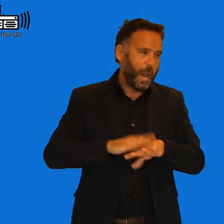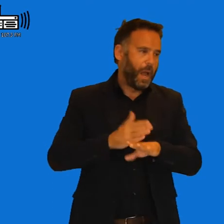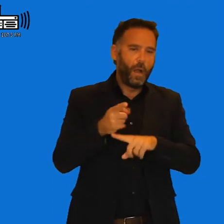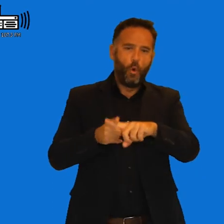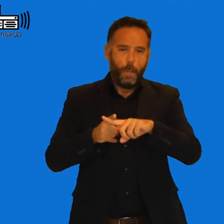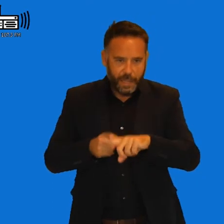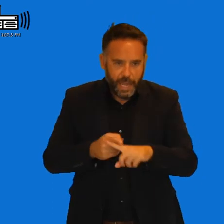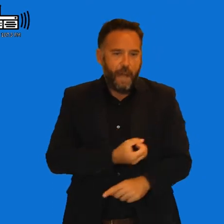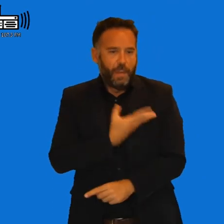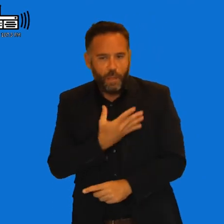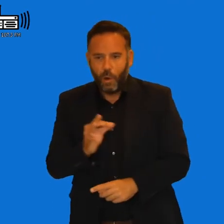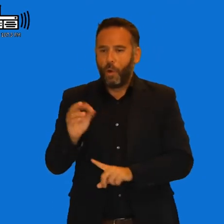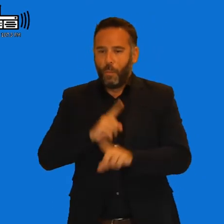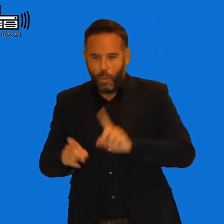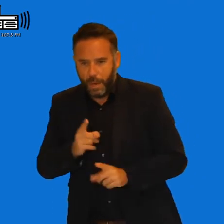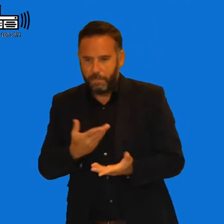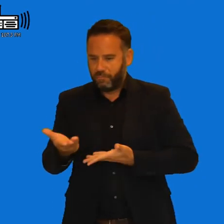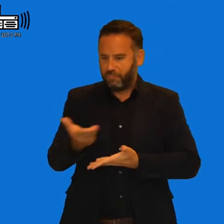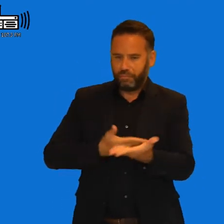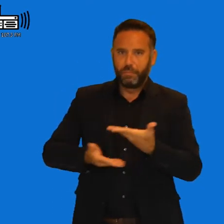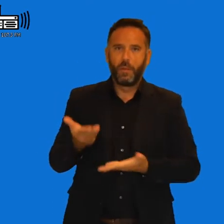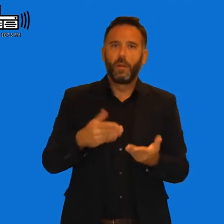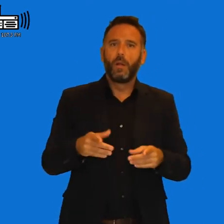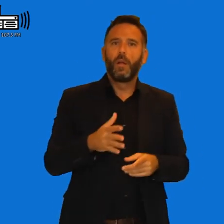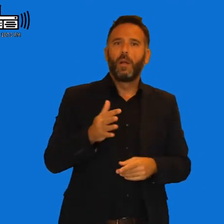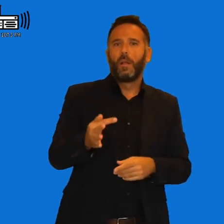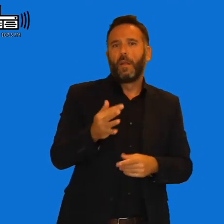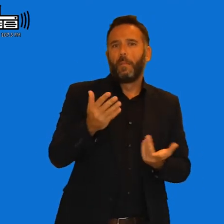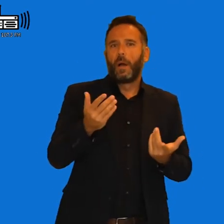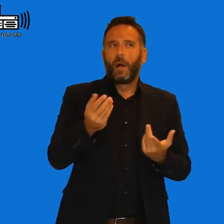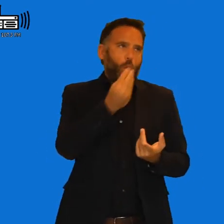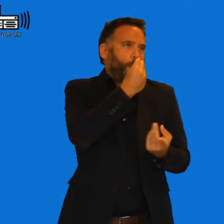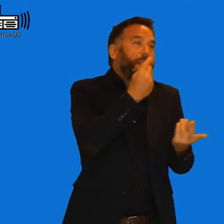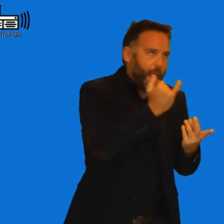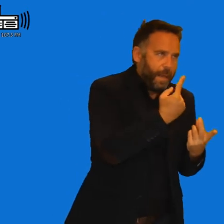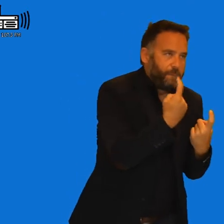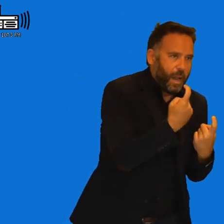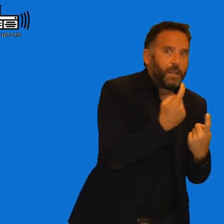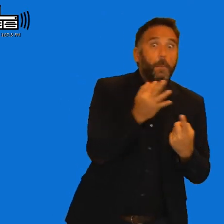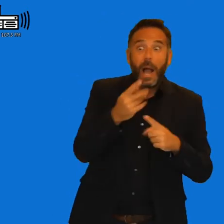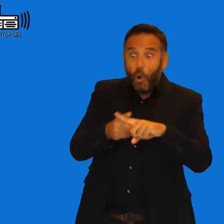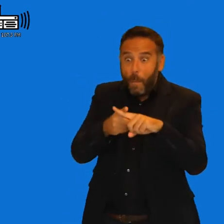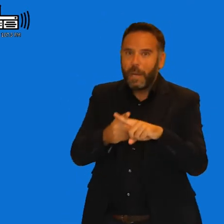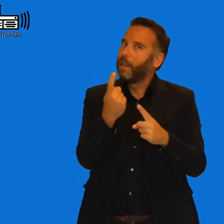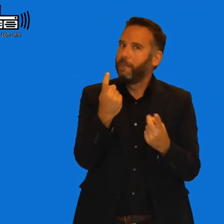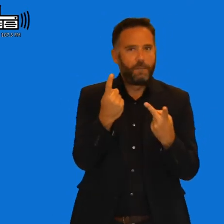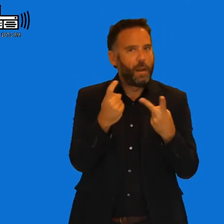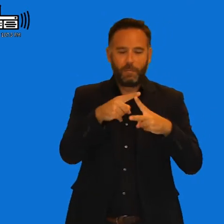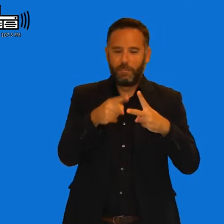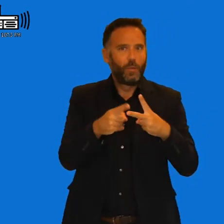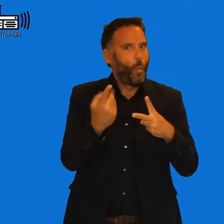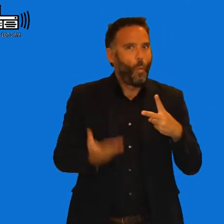para... Es como nuestra alimentación, además de la comida que es necesaria, ¿No? Totalmente. Sale uno, bueno,